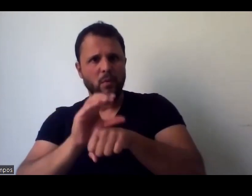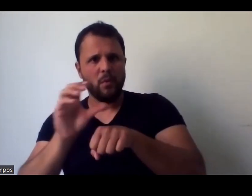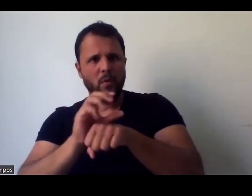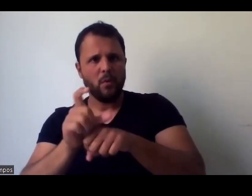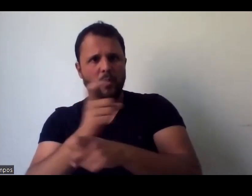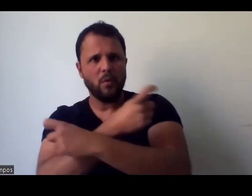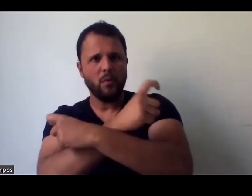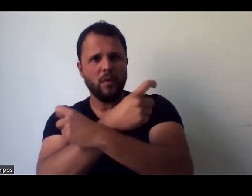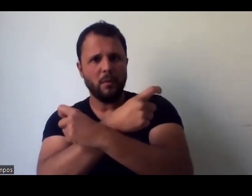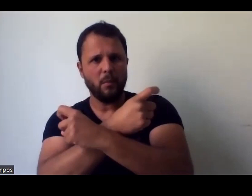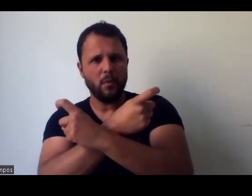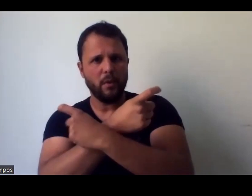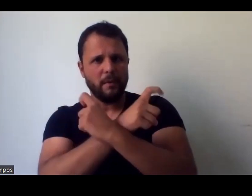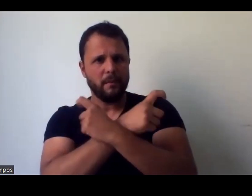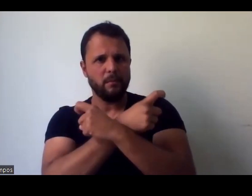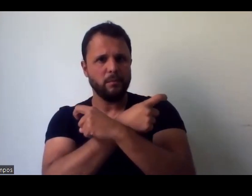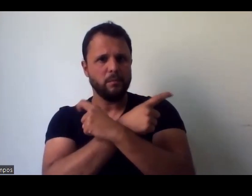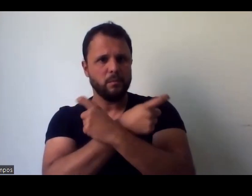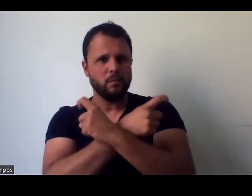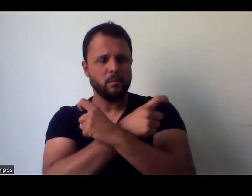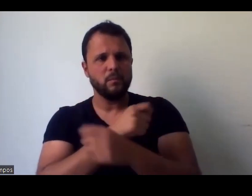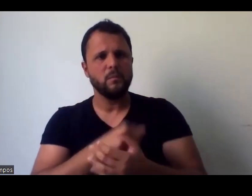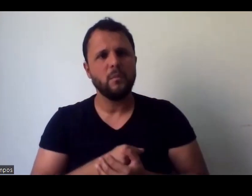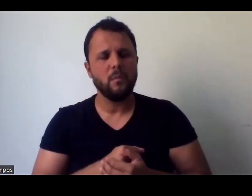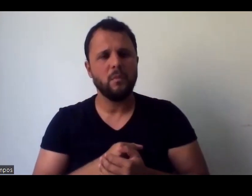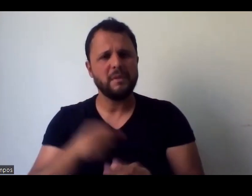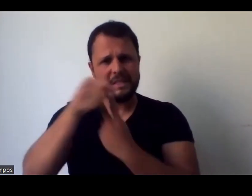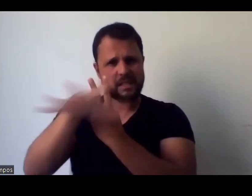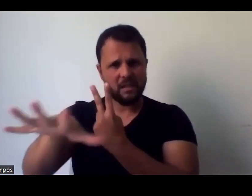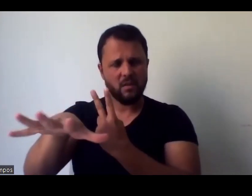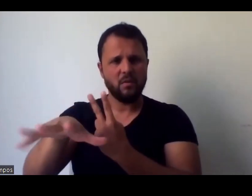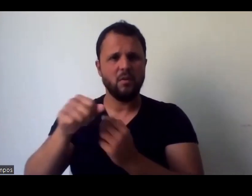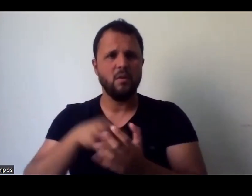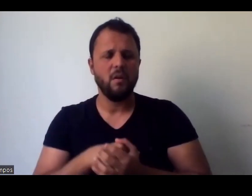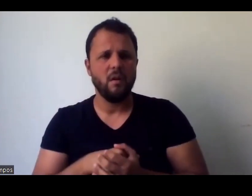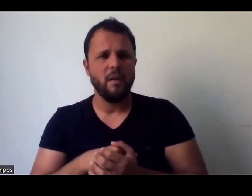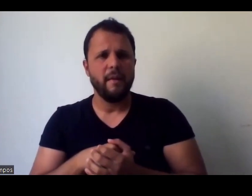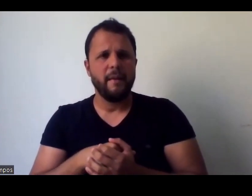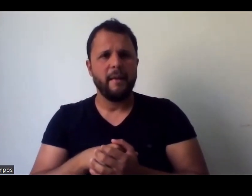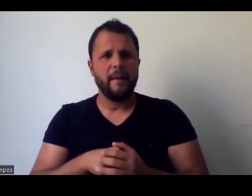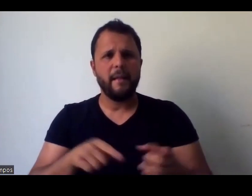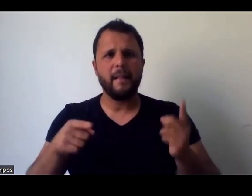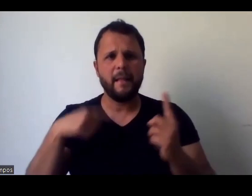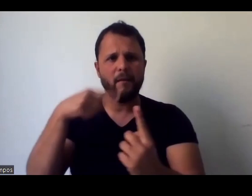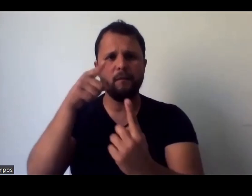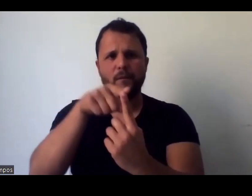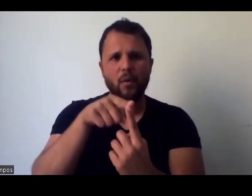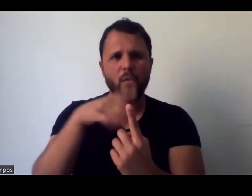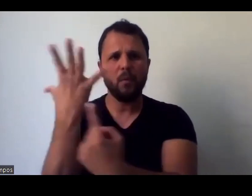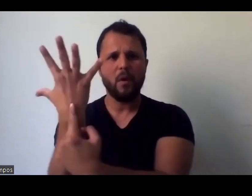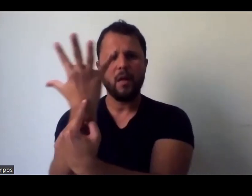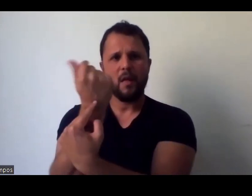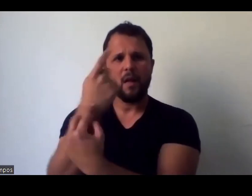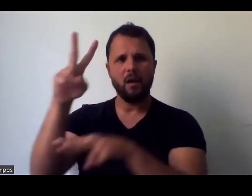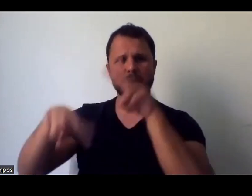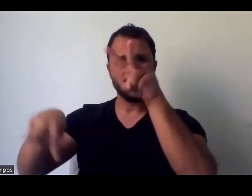extensão que eu dei pequeno da PUC ano passado, que era com ênfase em artes visuais, então eu dei junto com a Natália Martzliak, que é